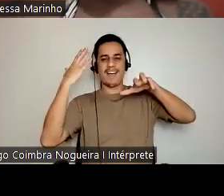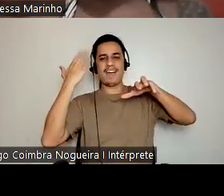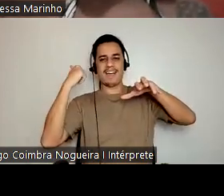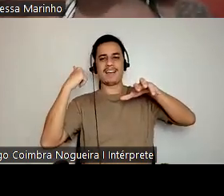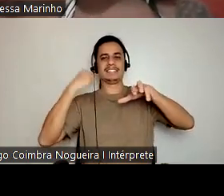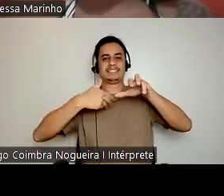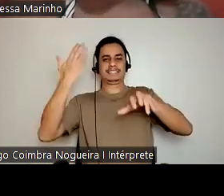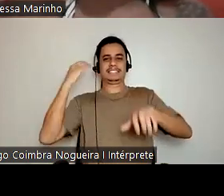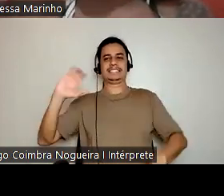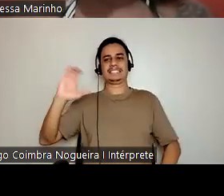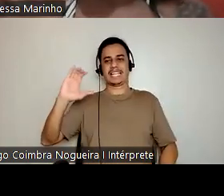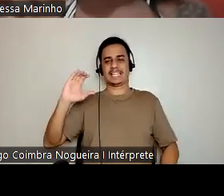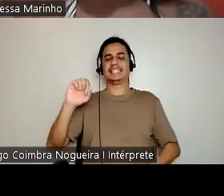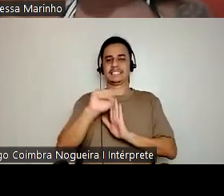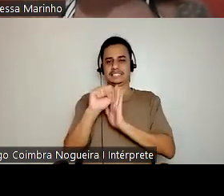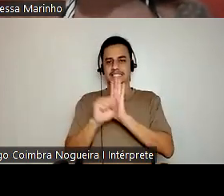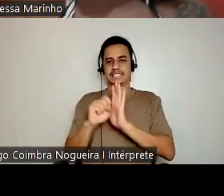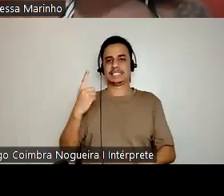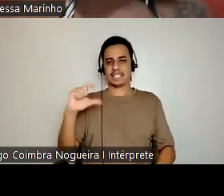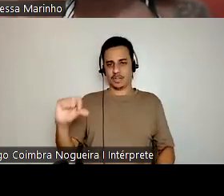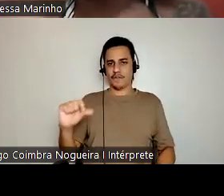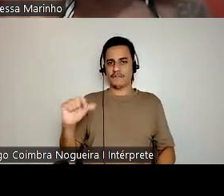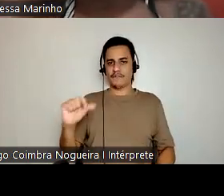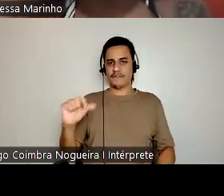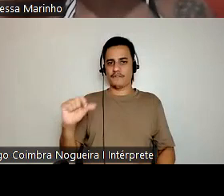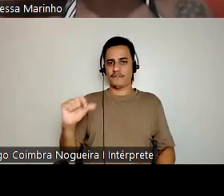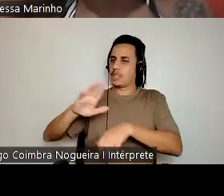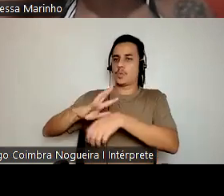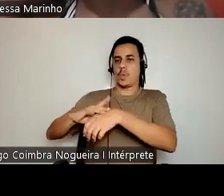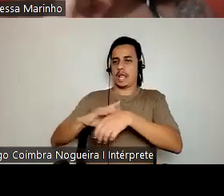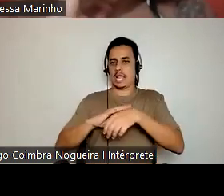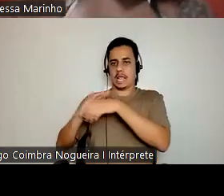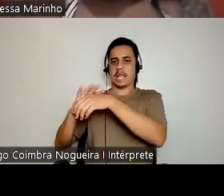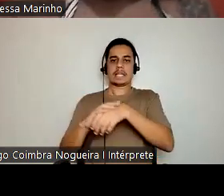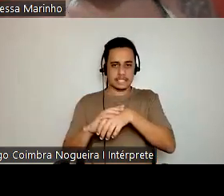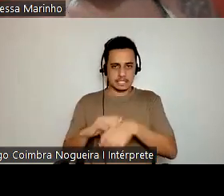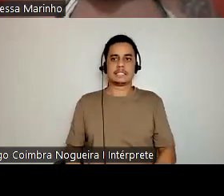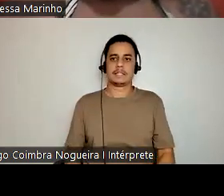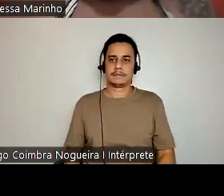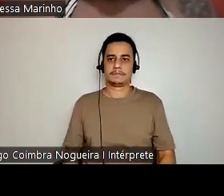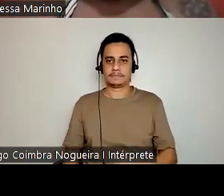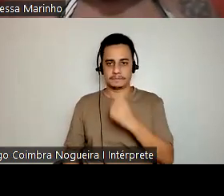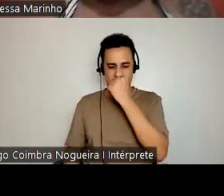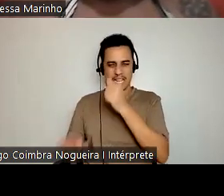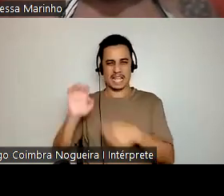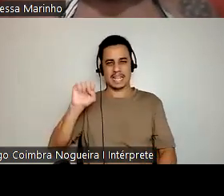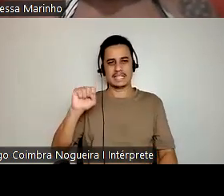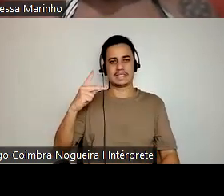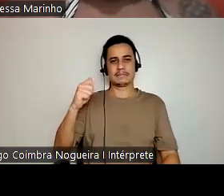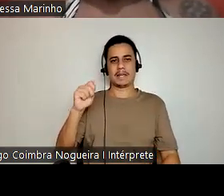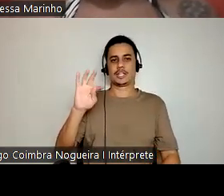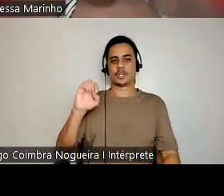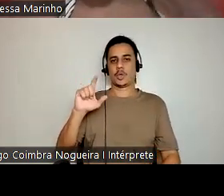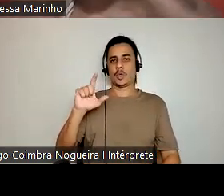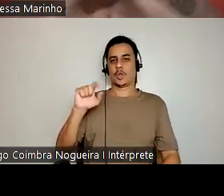ciência do século XIX, uma patologia, esteatologia. Tem um nome, não sei se o nome é exatamente esse. E aí, deixa eu ver se tem,